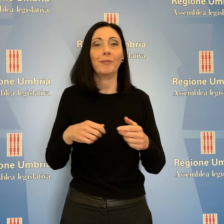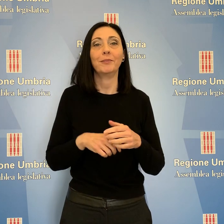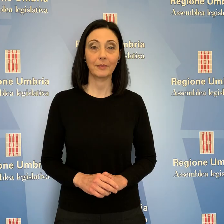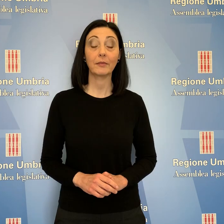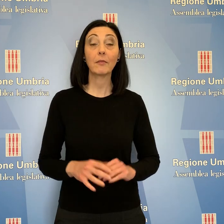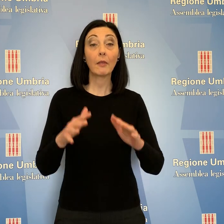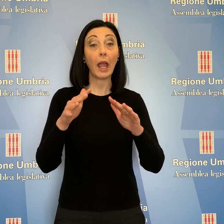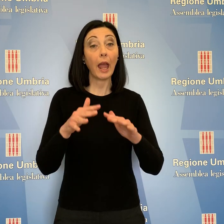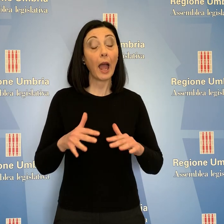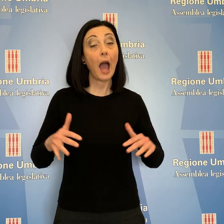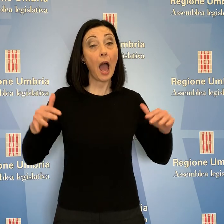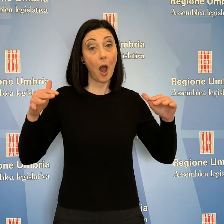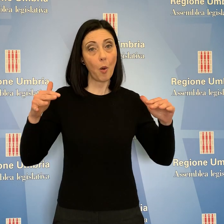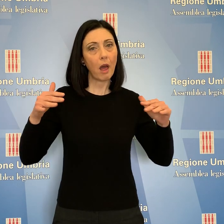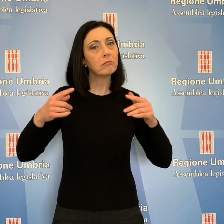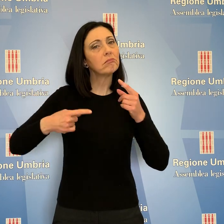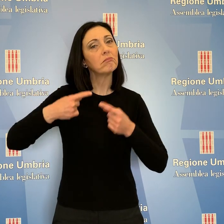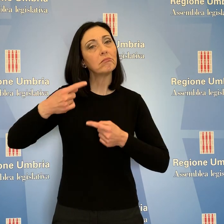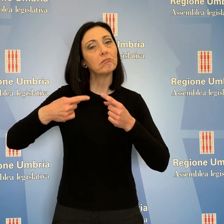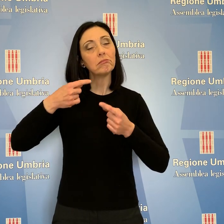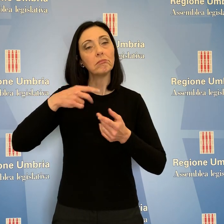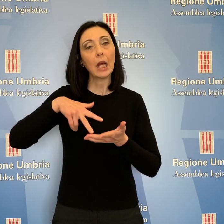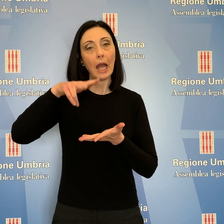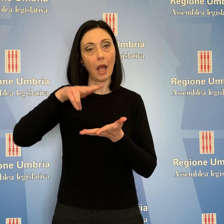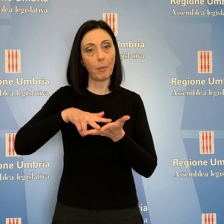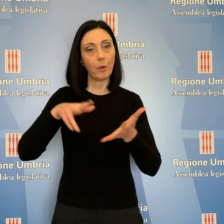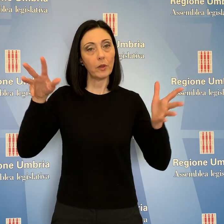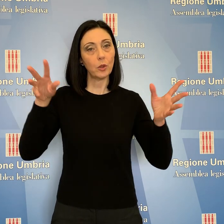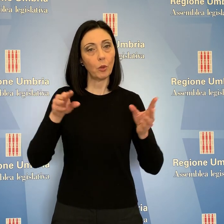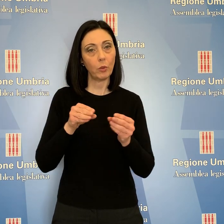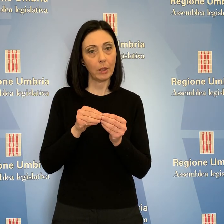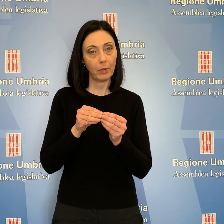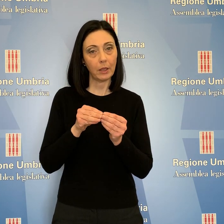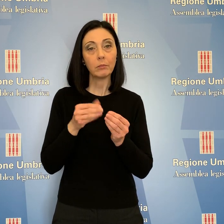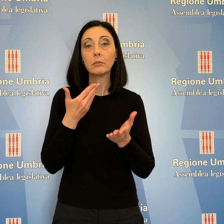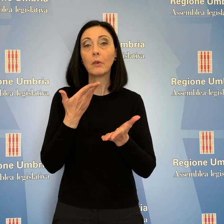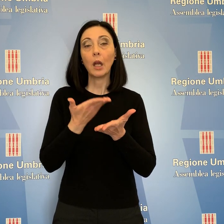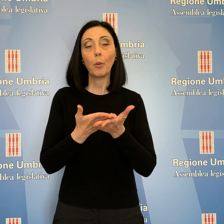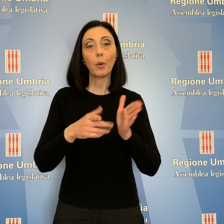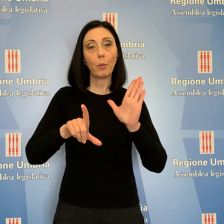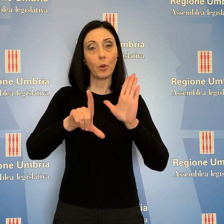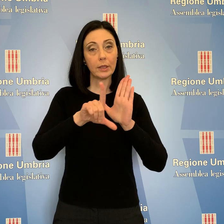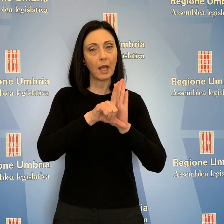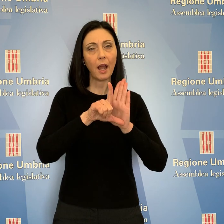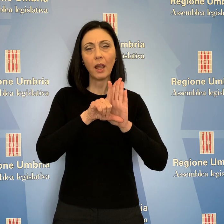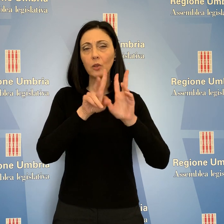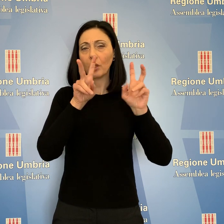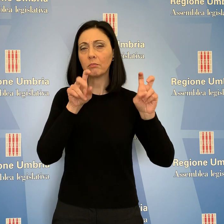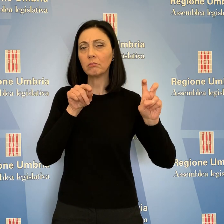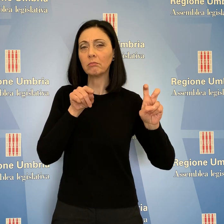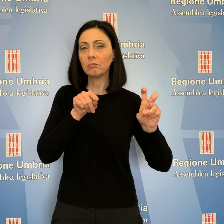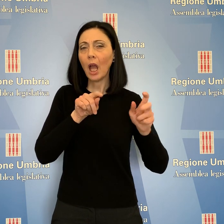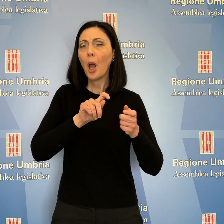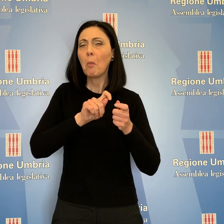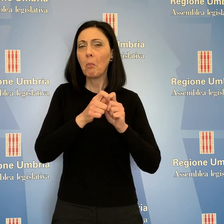La seduta dell'Aula è proseguita con l'approvazione all'unanimità della proposta di legge concernente ulteriori